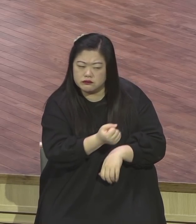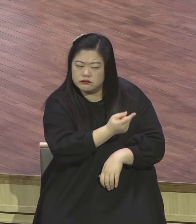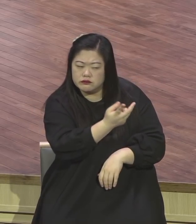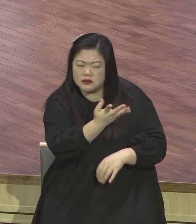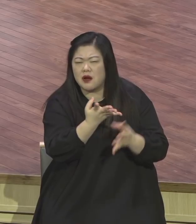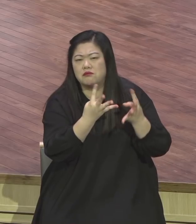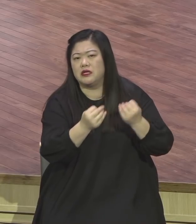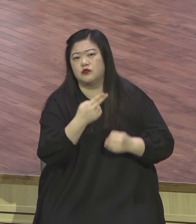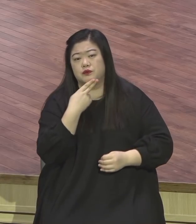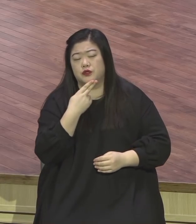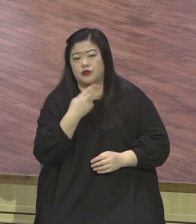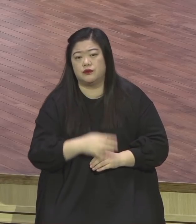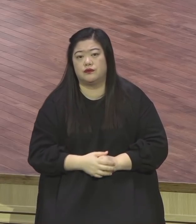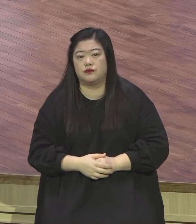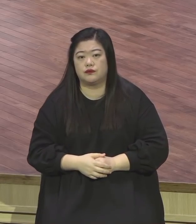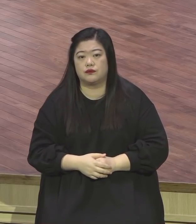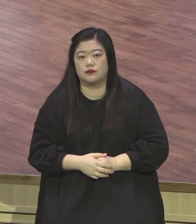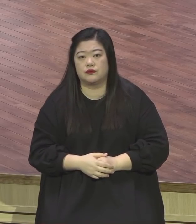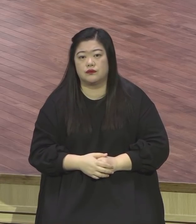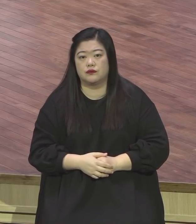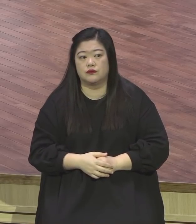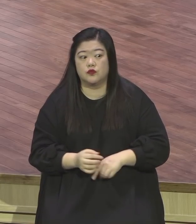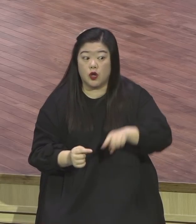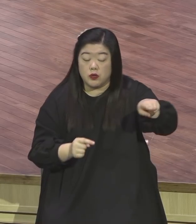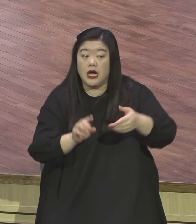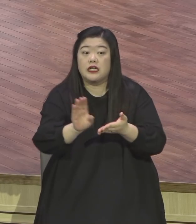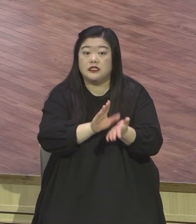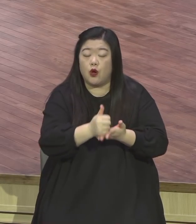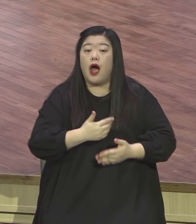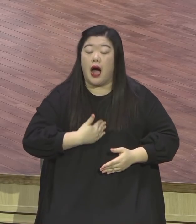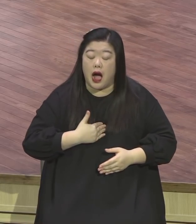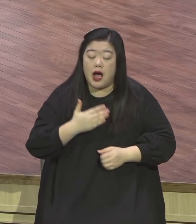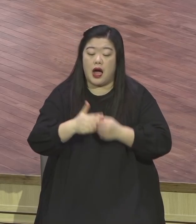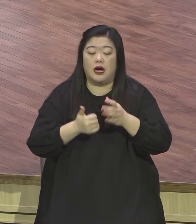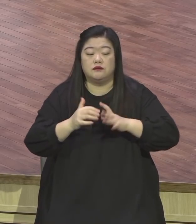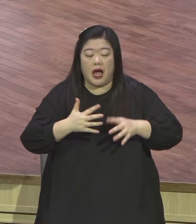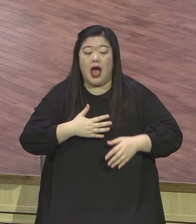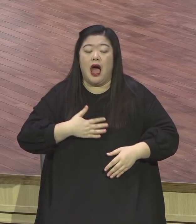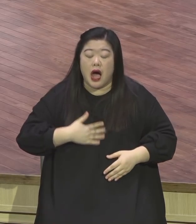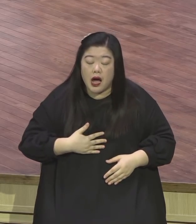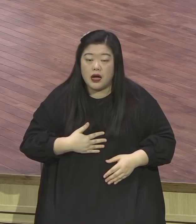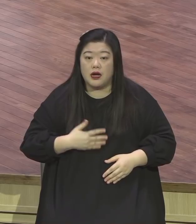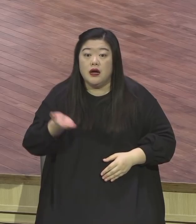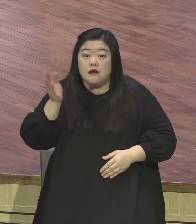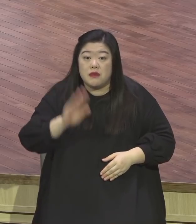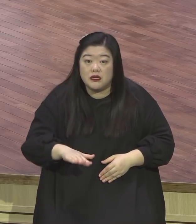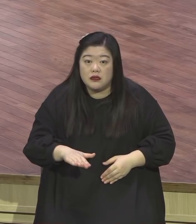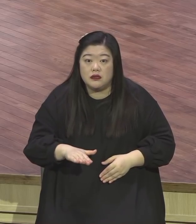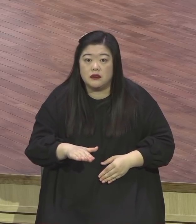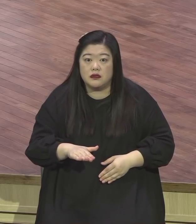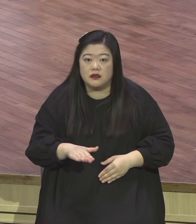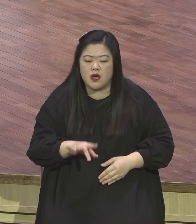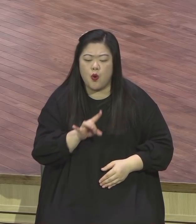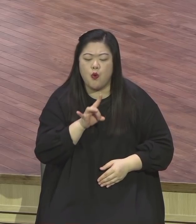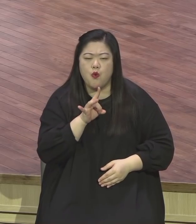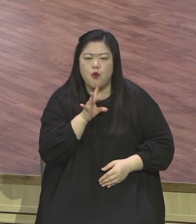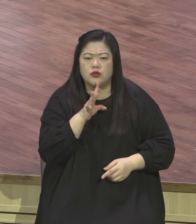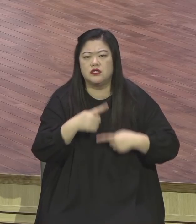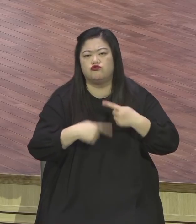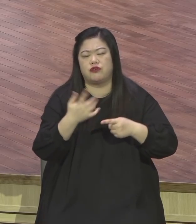오직 오직 안 돼 있어요 예수도 그냥 예수 믿어가 되는 게 아니에요 오직 예수 믿어야 돼요 그